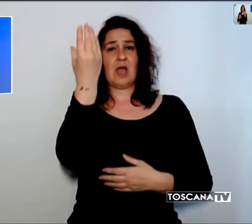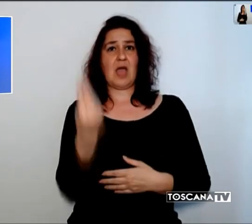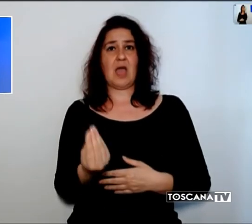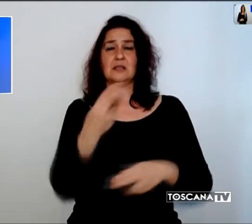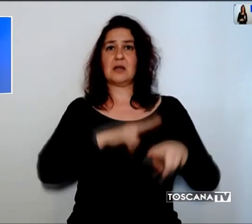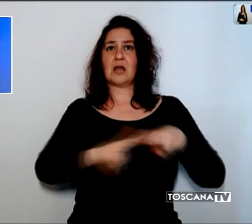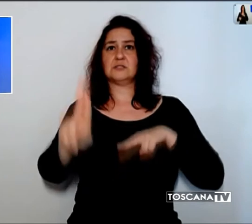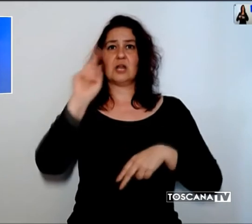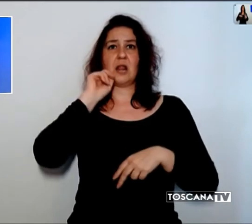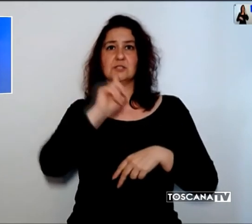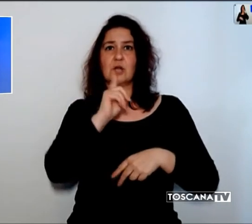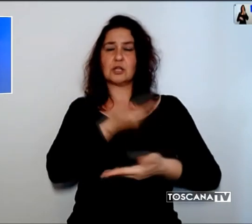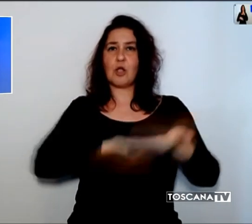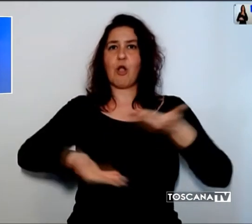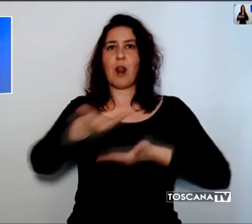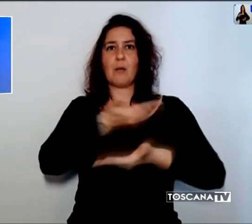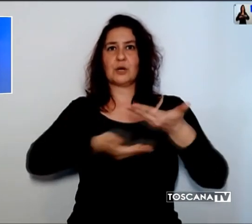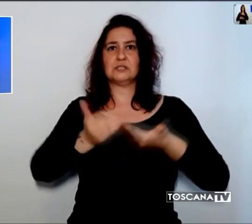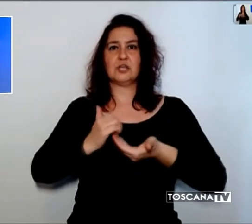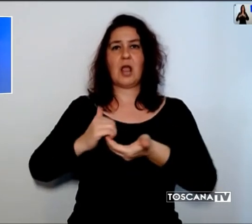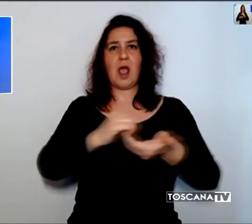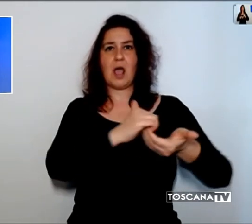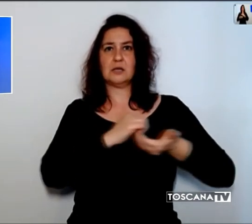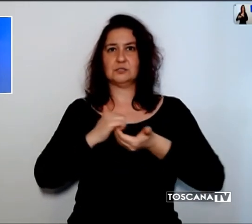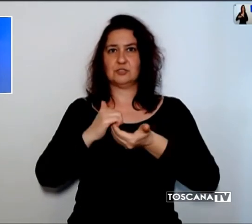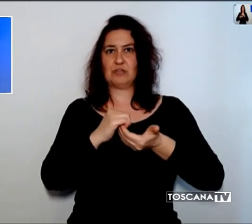in collaborazione con la società di telecomunicazioni.